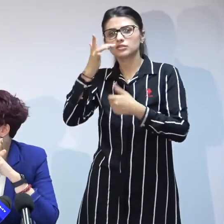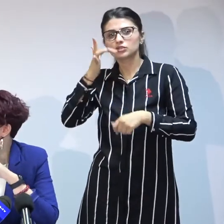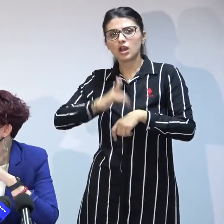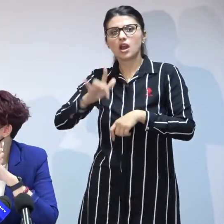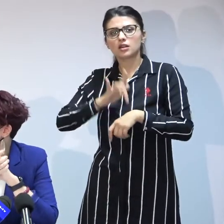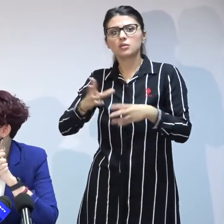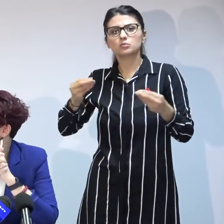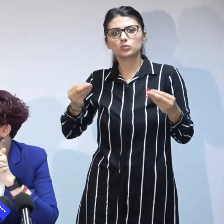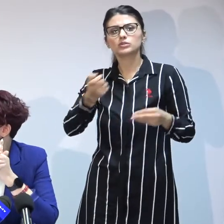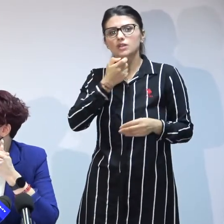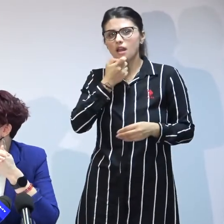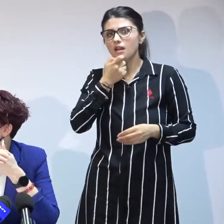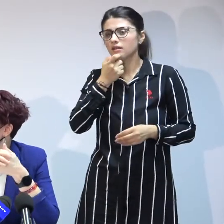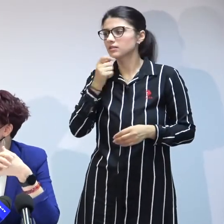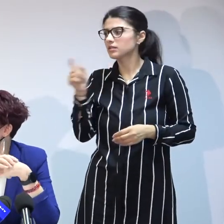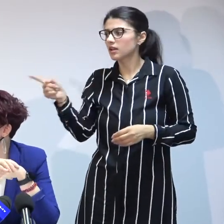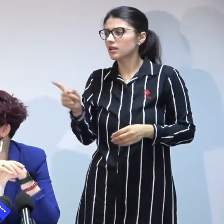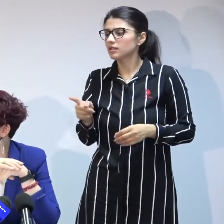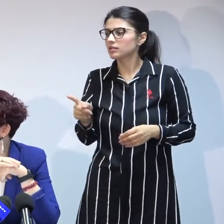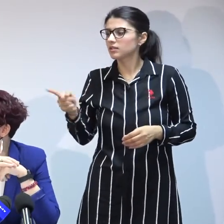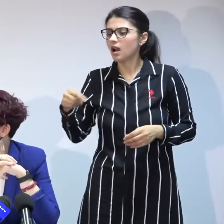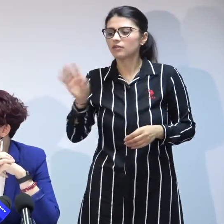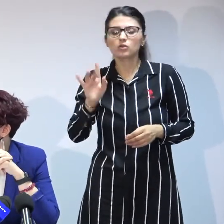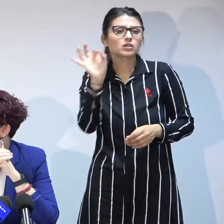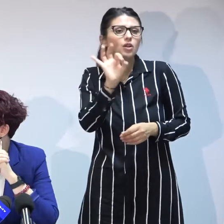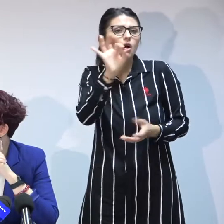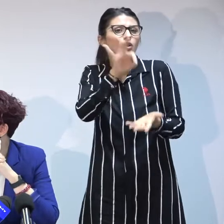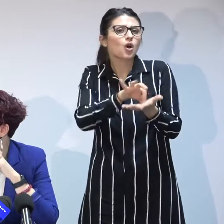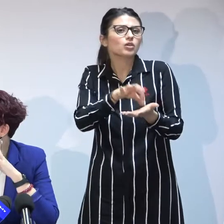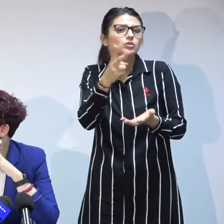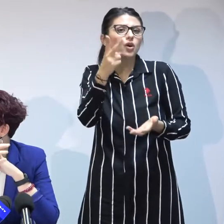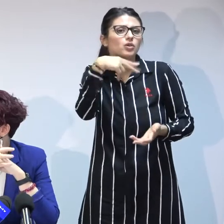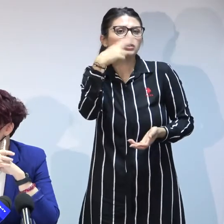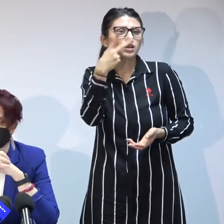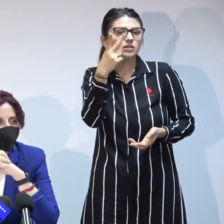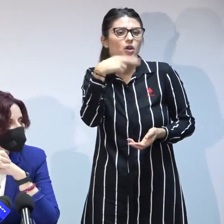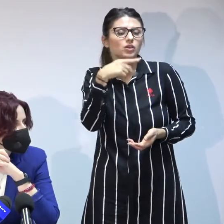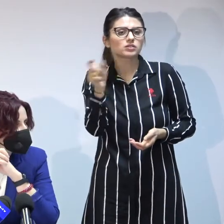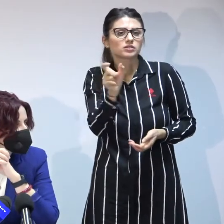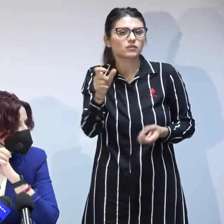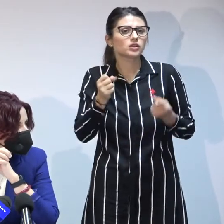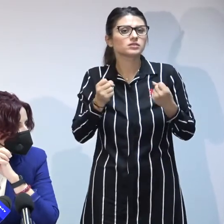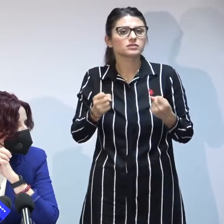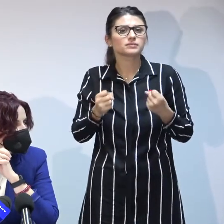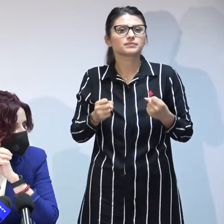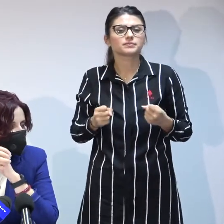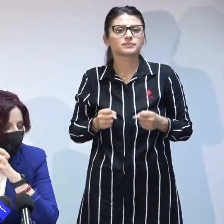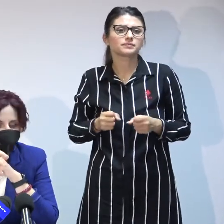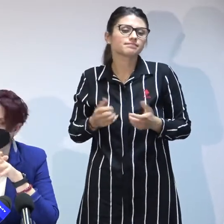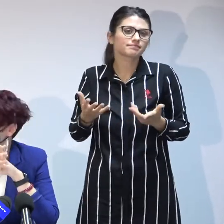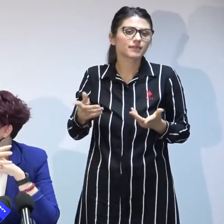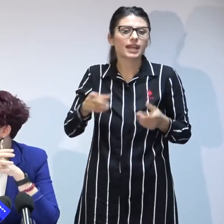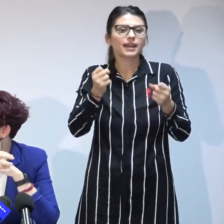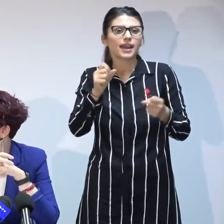totul se rezumă la potrivire cum spunea Mădălina la noi potrivirea a avut un loc în două zile și atunci să nu mă uităm deci este lista asta de